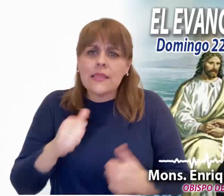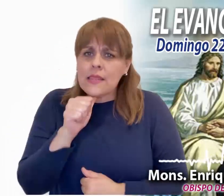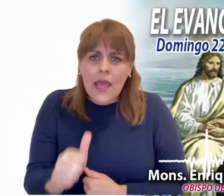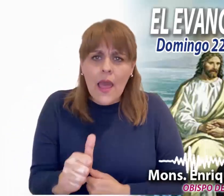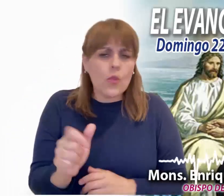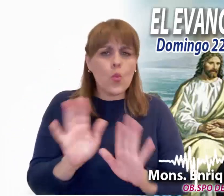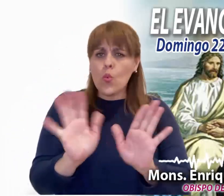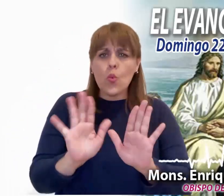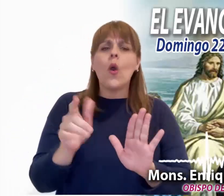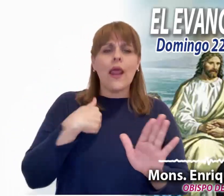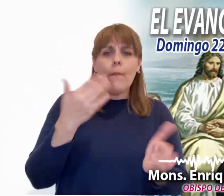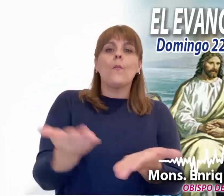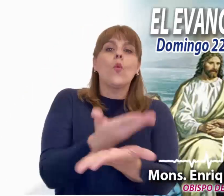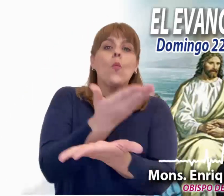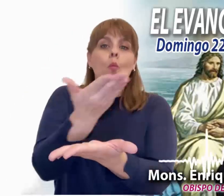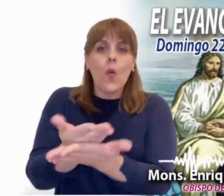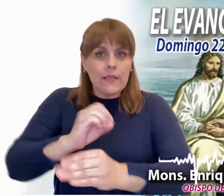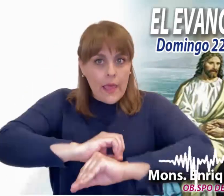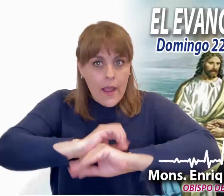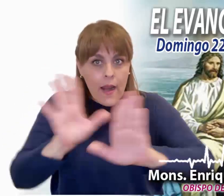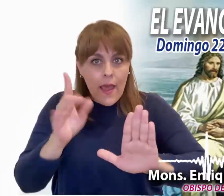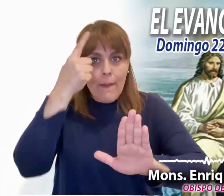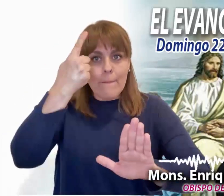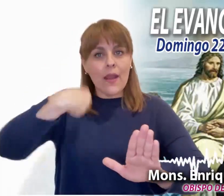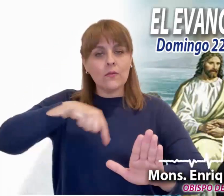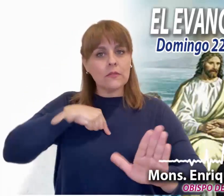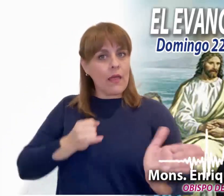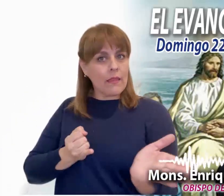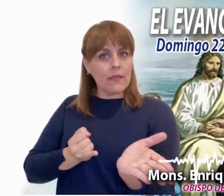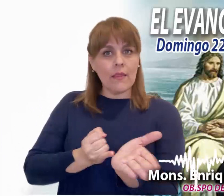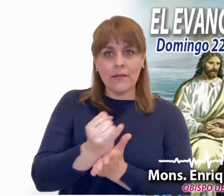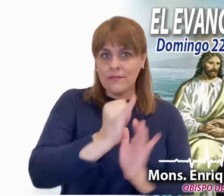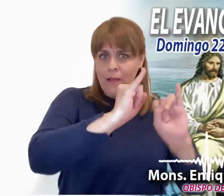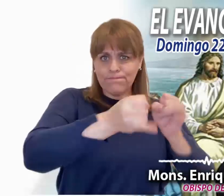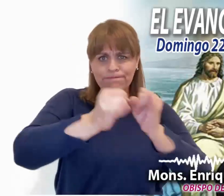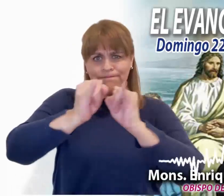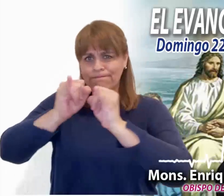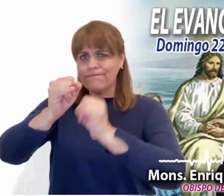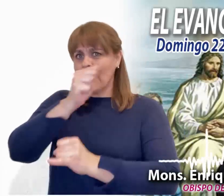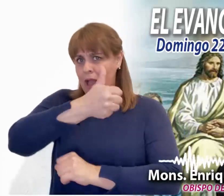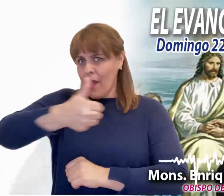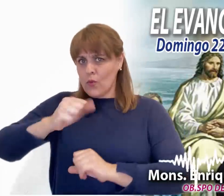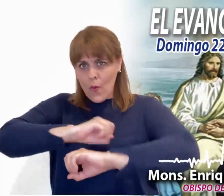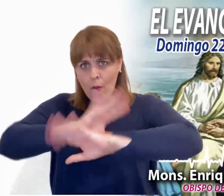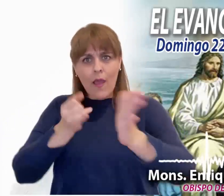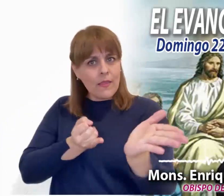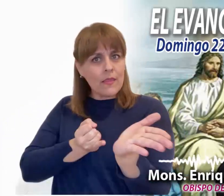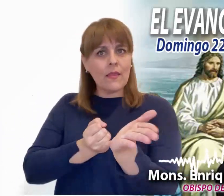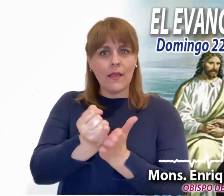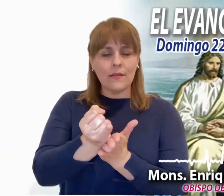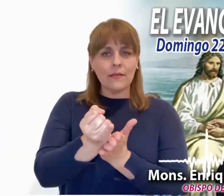que nos lo propone claramente y espera una respuesta decisiva y clara de cada uno de nosotros.